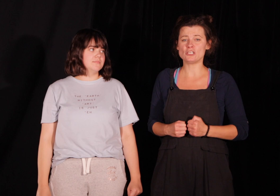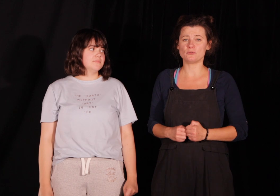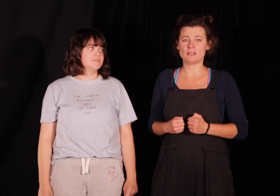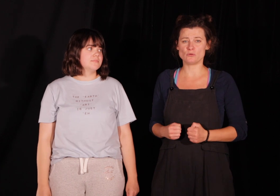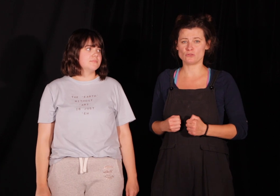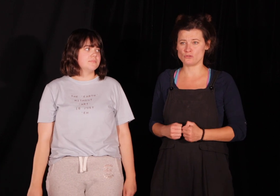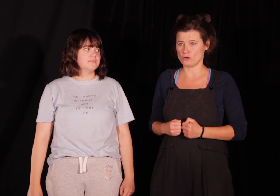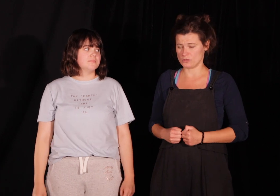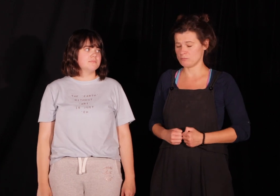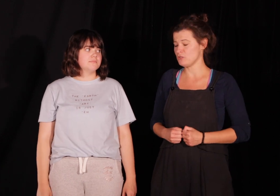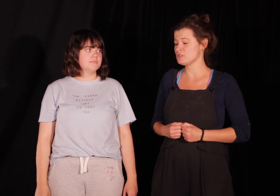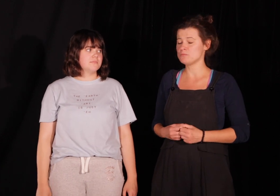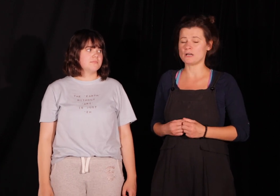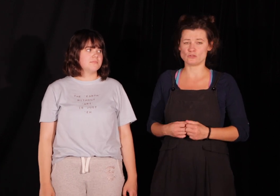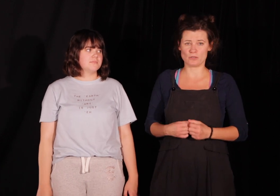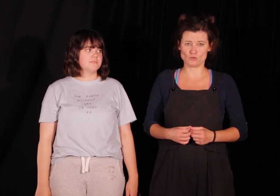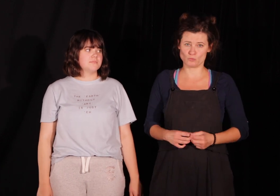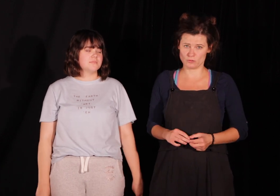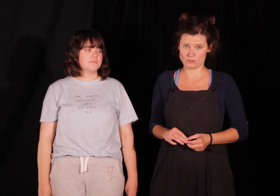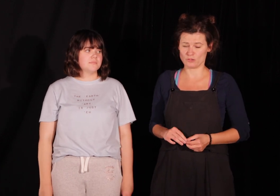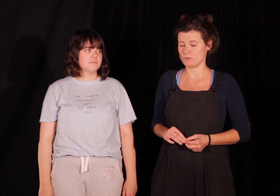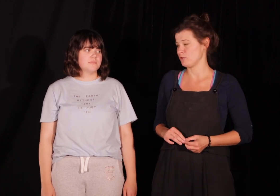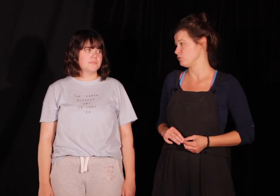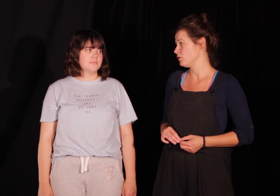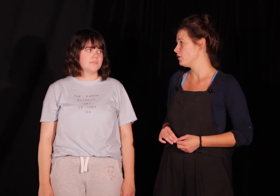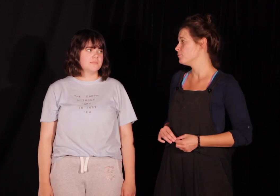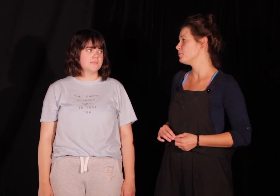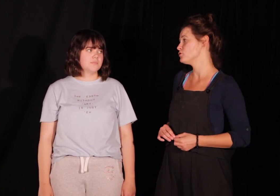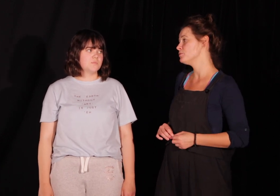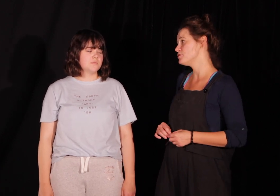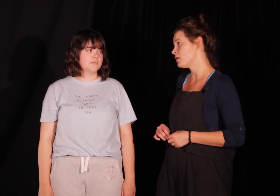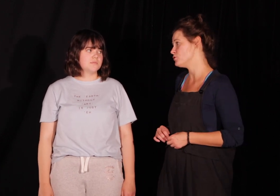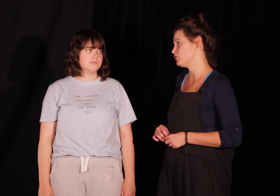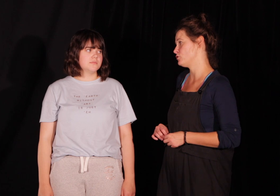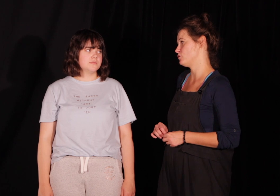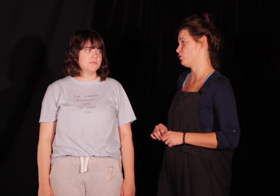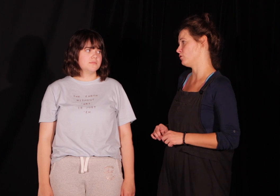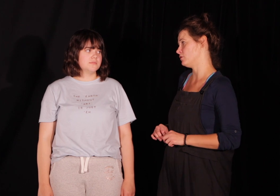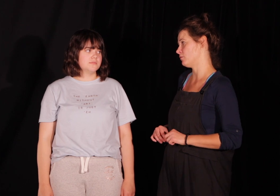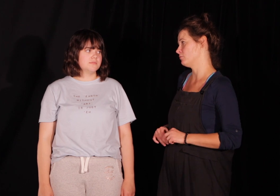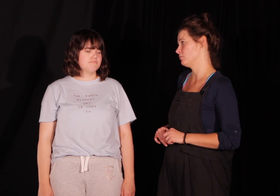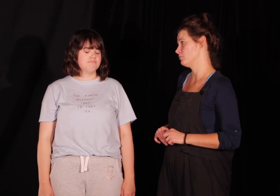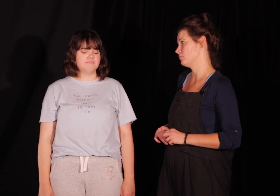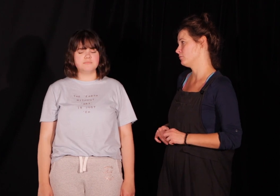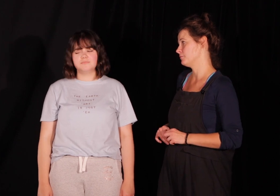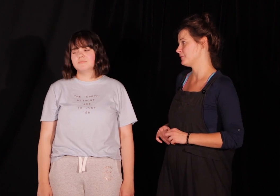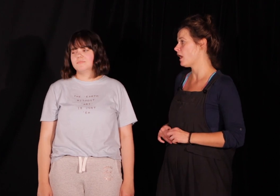nie potrafią zionąć ogniem i jest im bardzo bardzo smutno z tego powodu bo bardzo by chciały zionąć tym ogniem tak